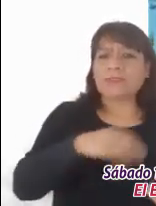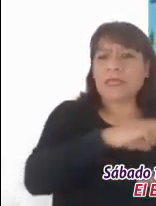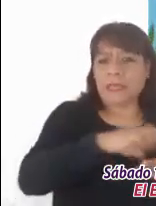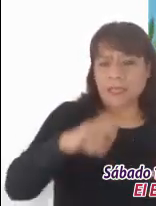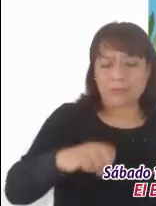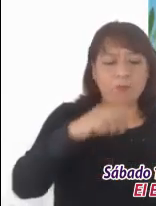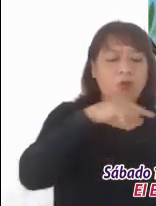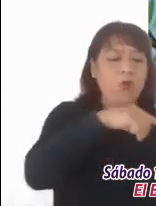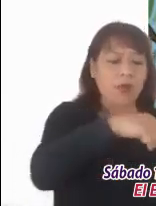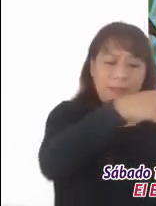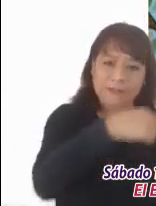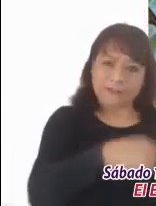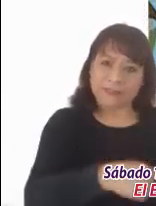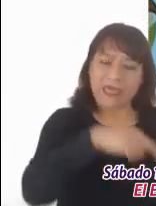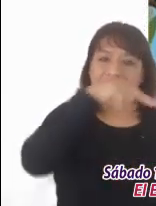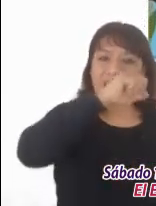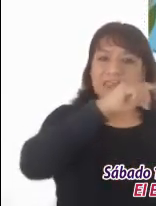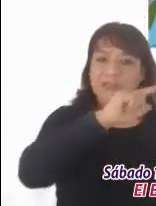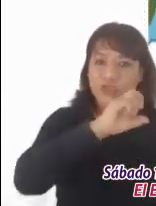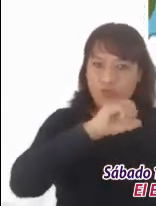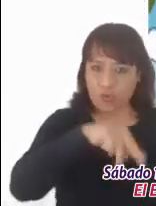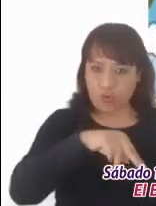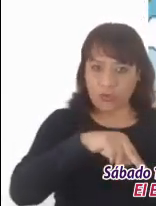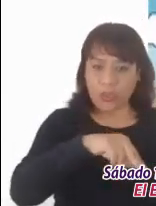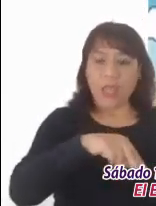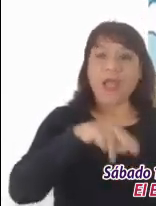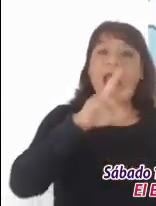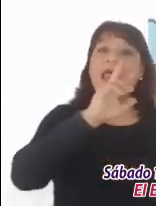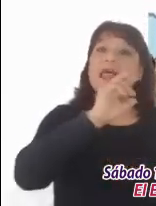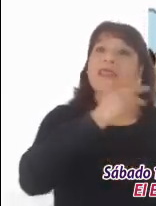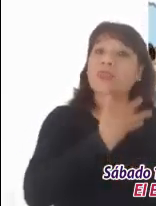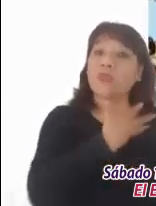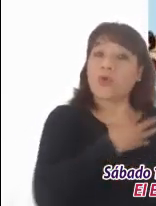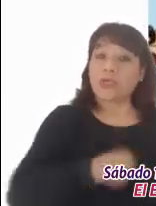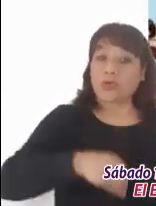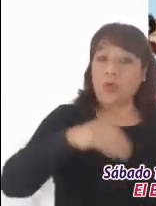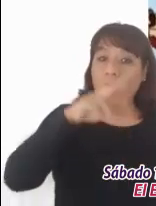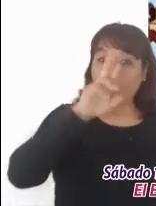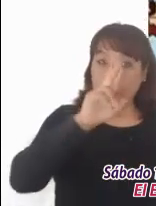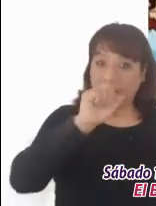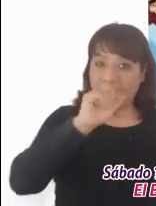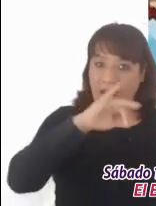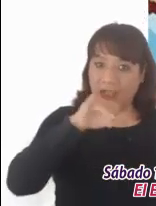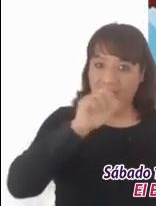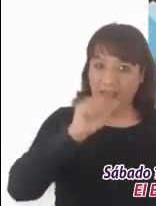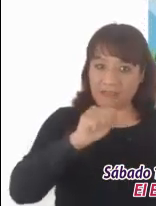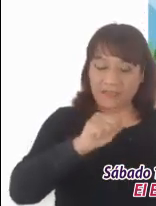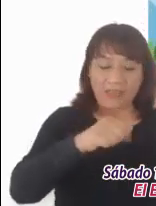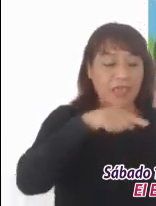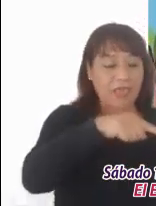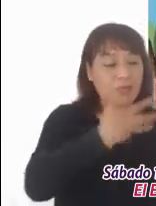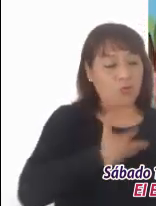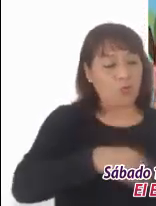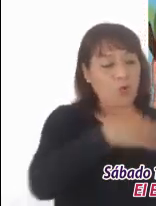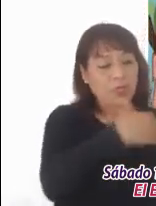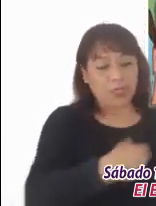Nahazón, Nahazón a Salmón. Salmón engendró de Rahab a Vos. Vos engendró de